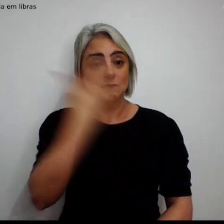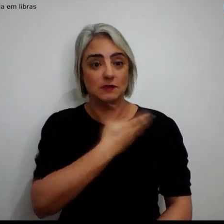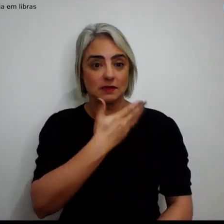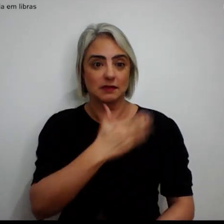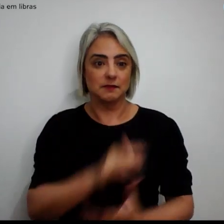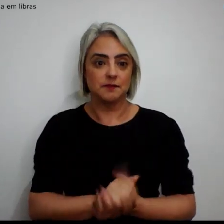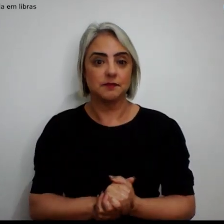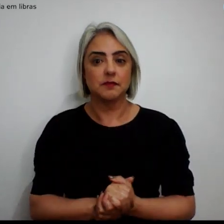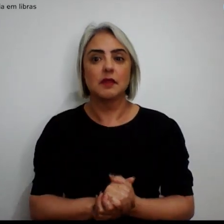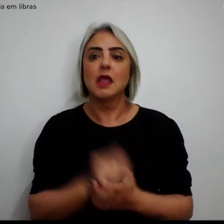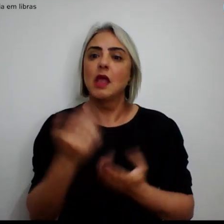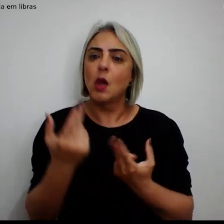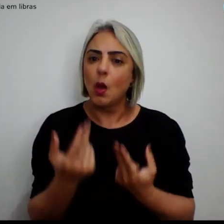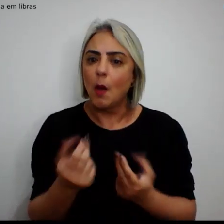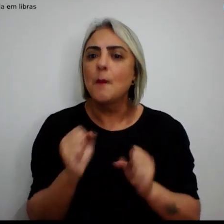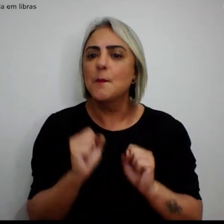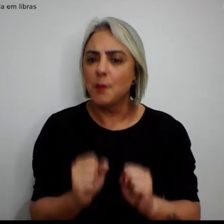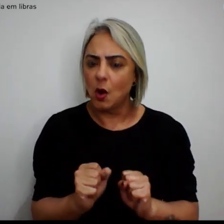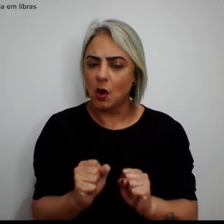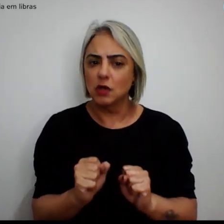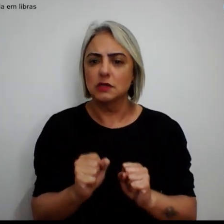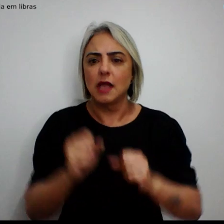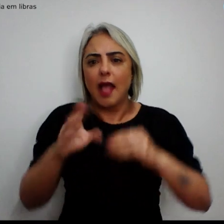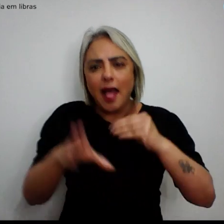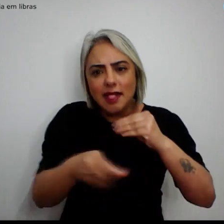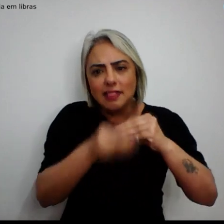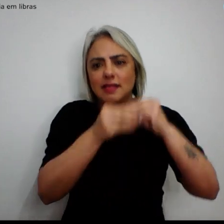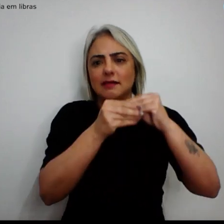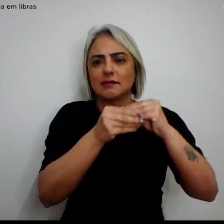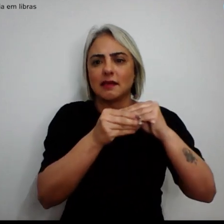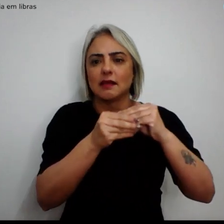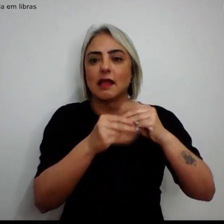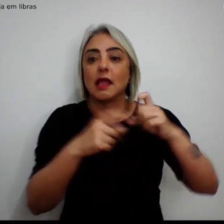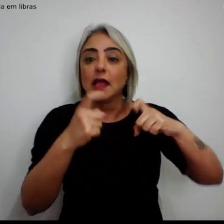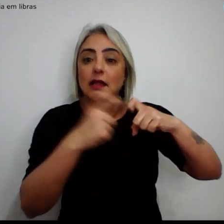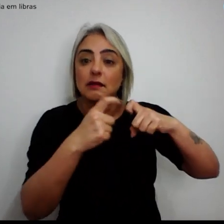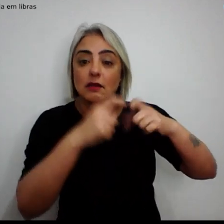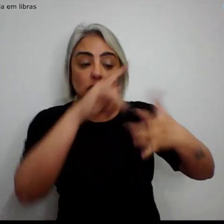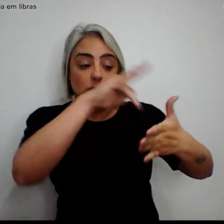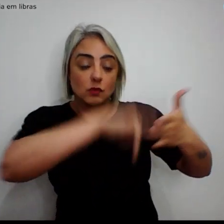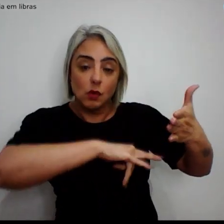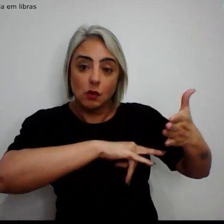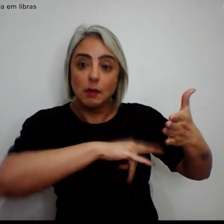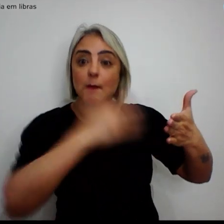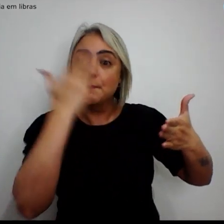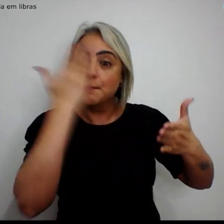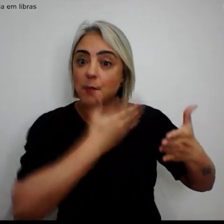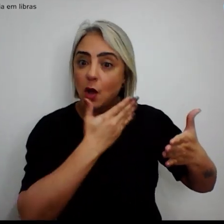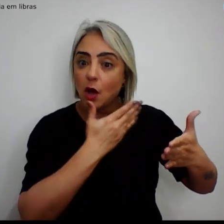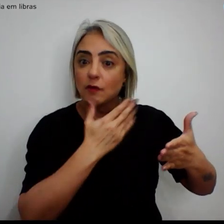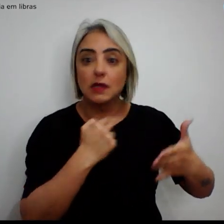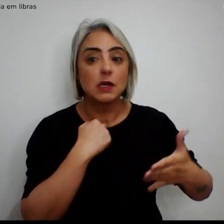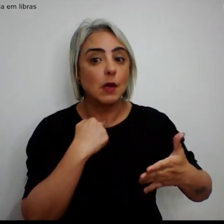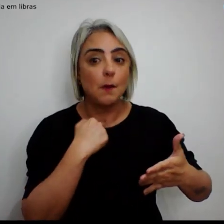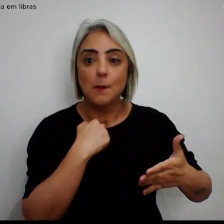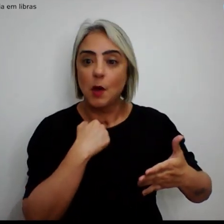O mesmo deverá anexar atestado médico comprovando a impossibilidade.